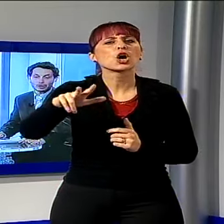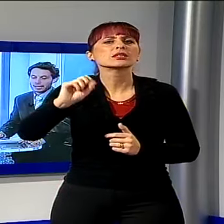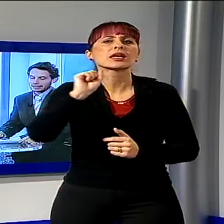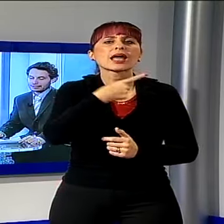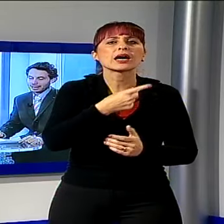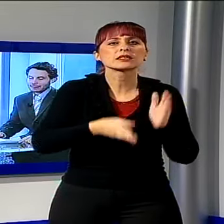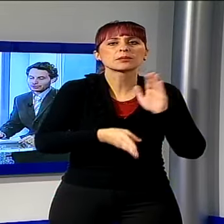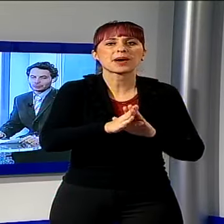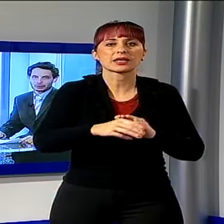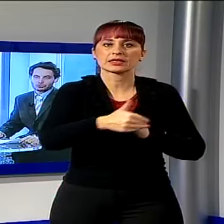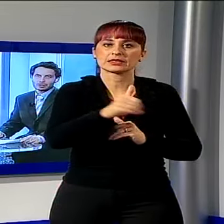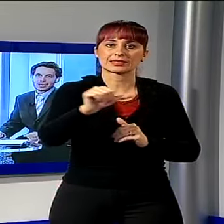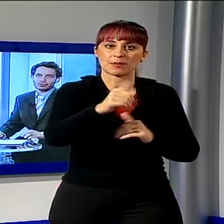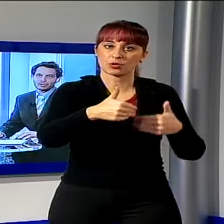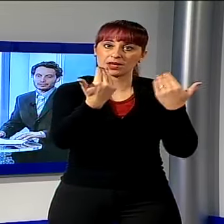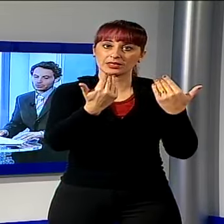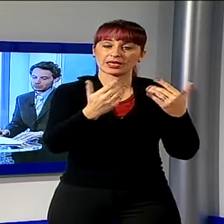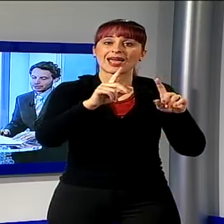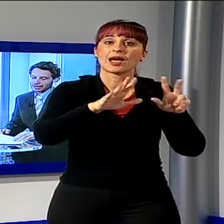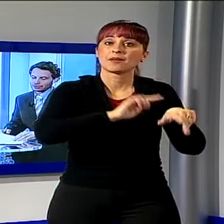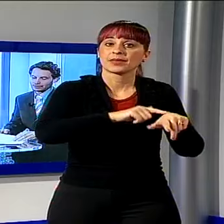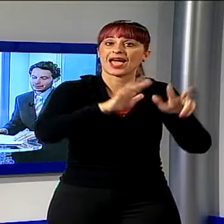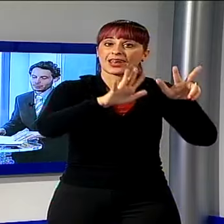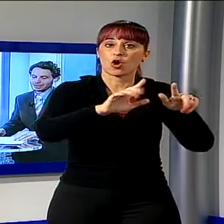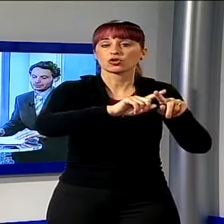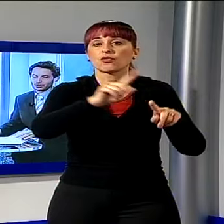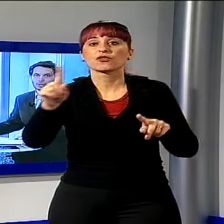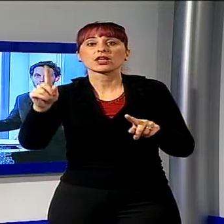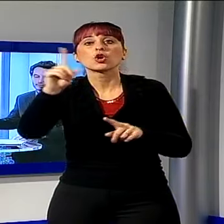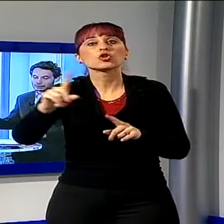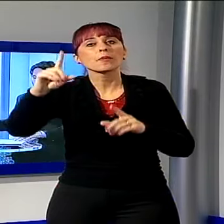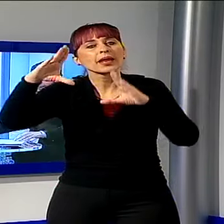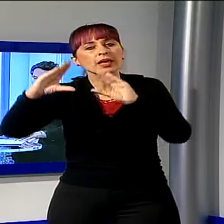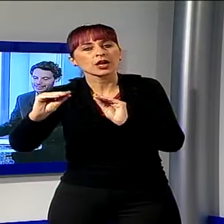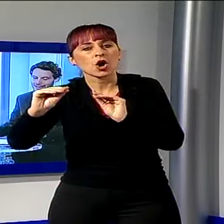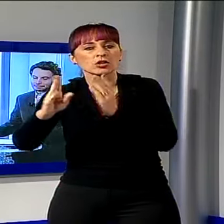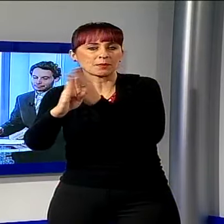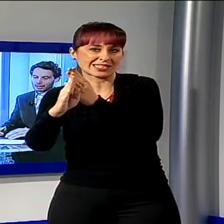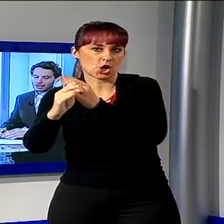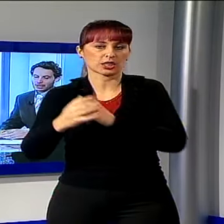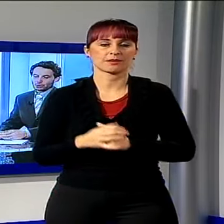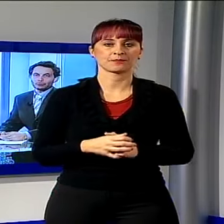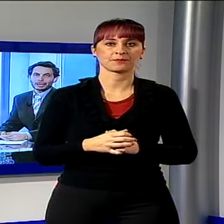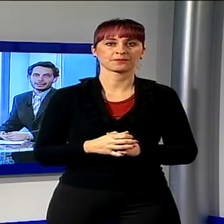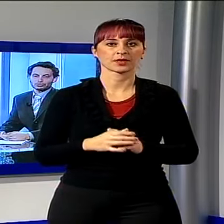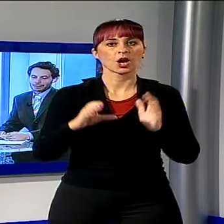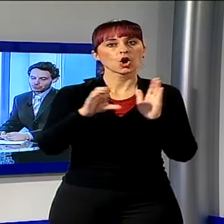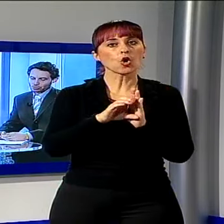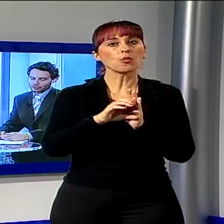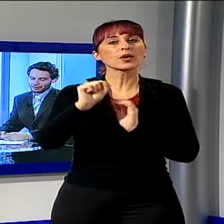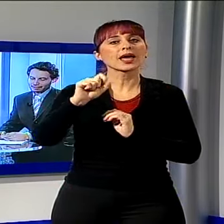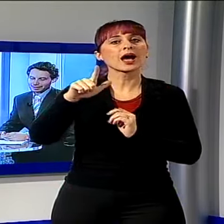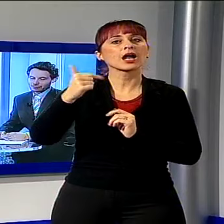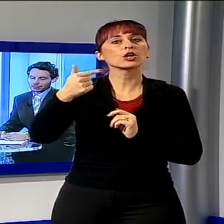8 di sabato, 3 gennaio, e si concluderà alle ore 24 di domenica. Il Comune di Alto